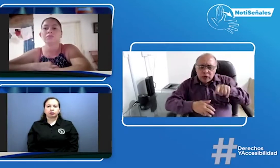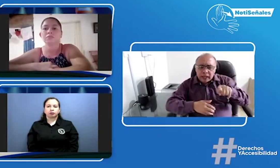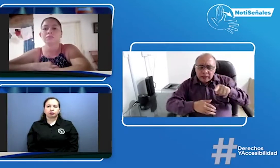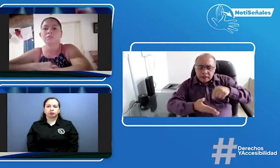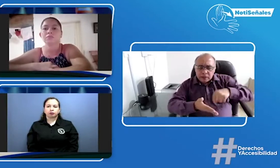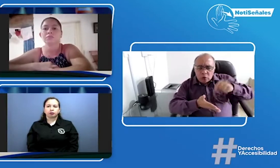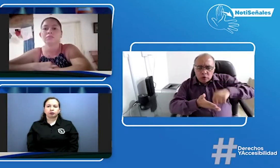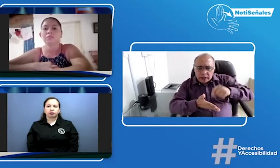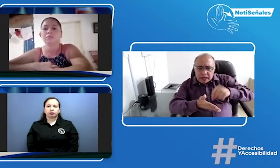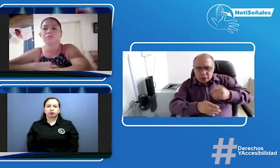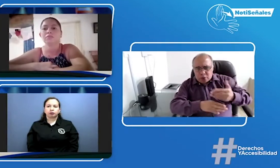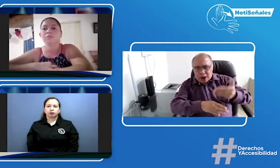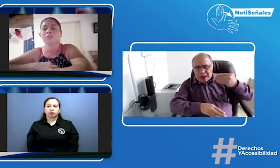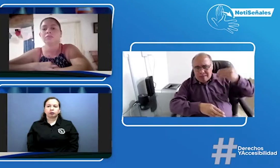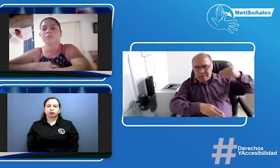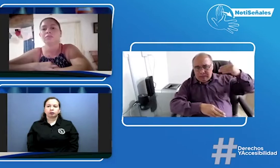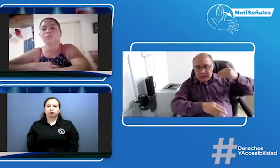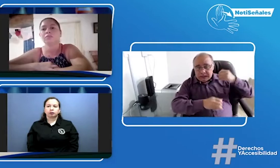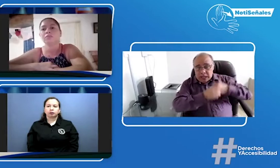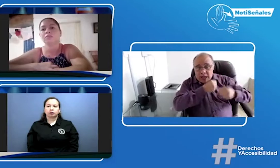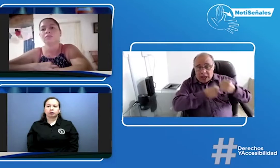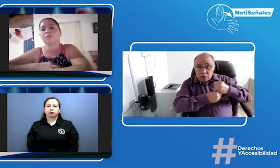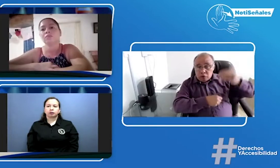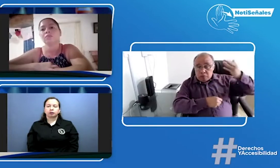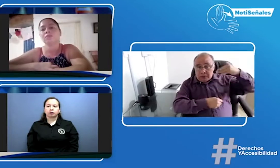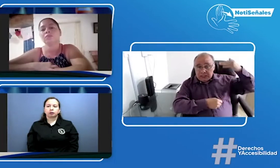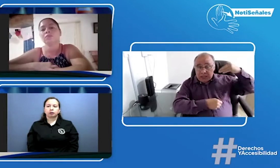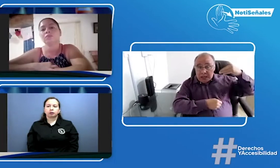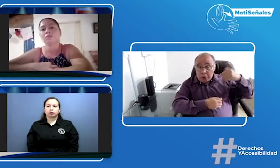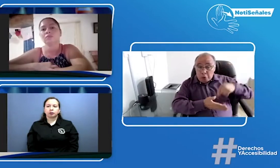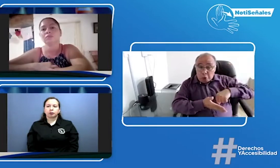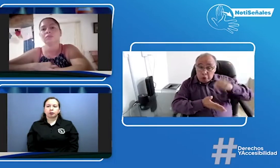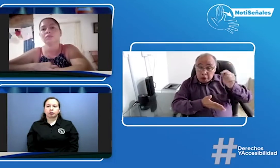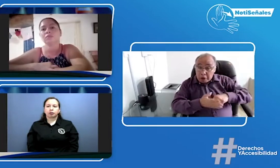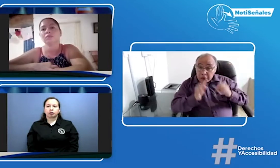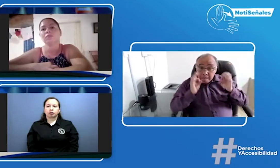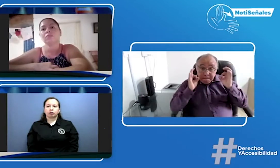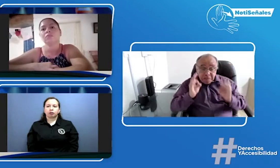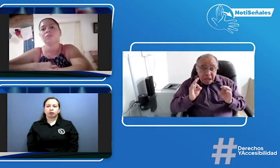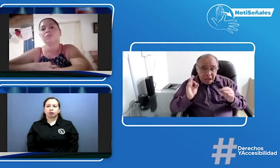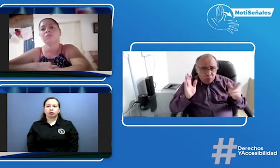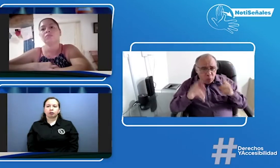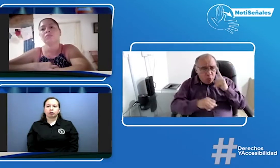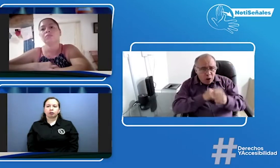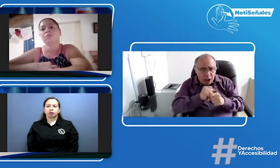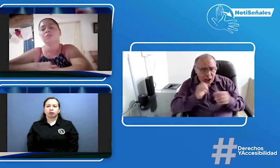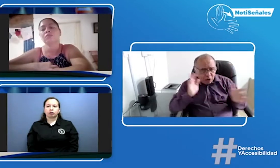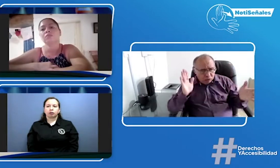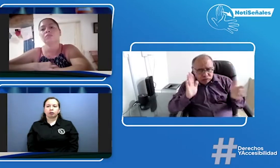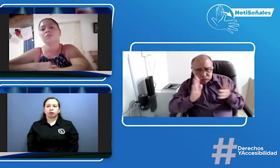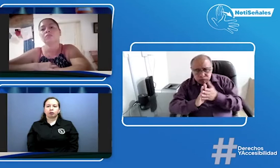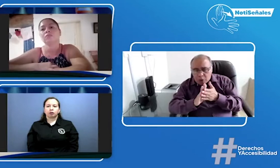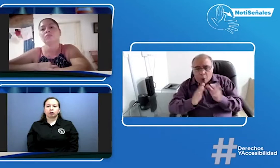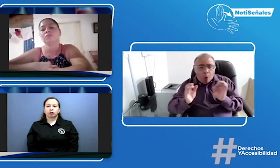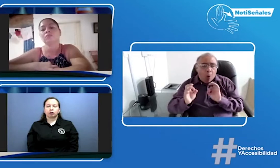gustaría que me explicaras también cómo es el tema o cómo era el tema cuando se tenía contratado el apoyo